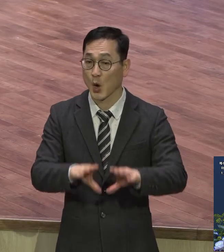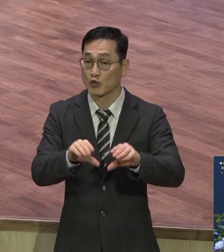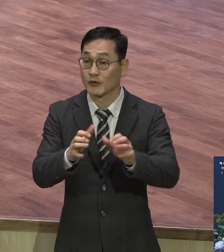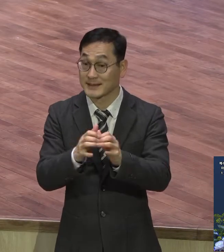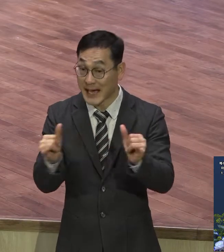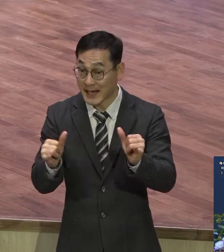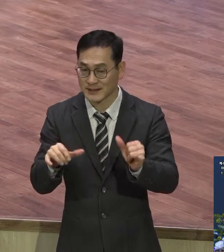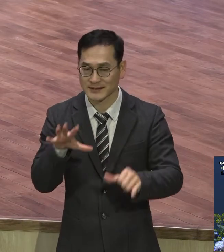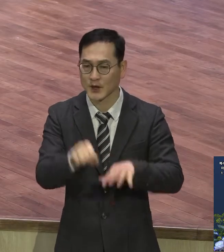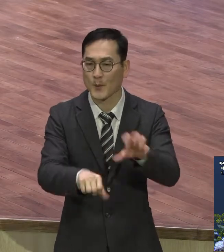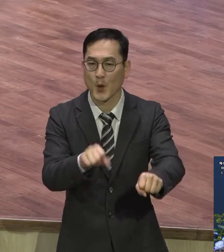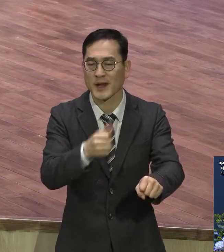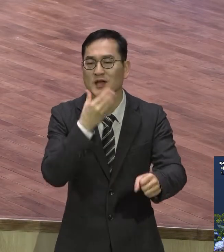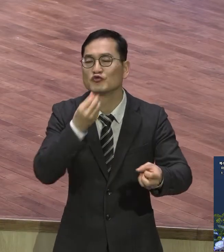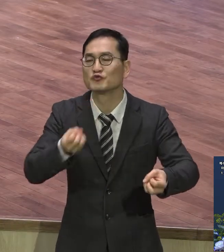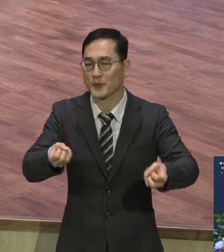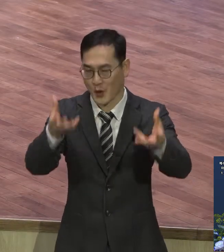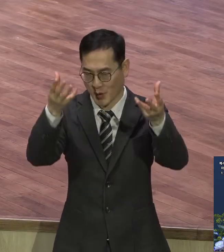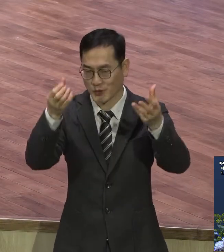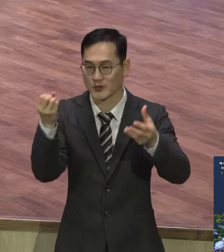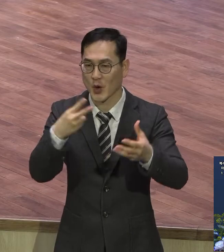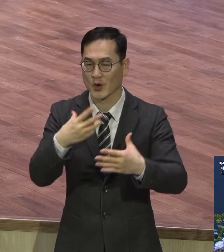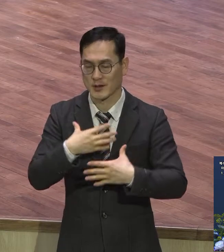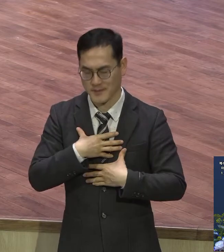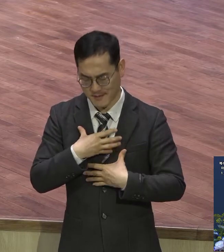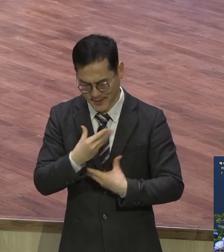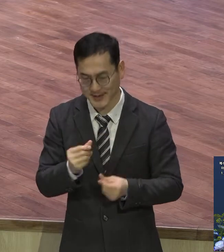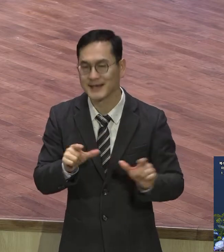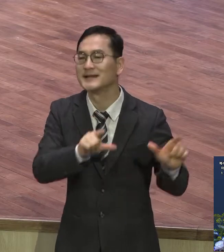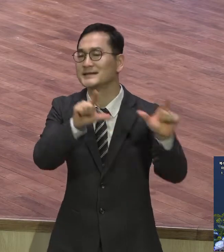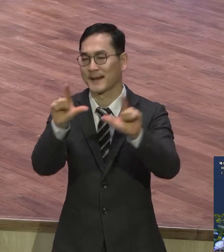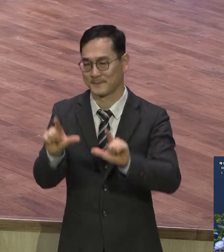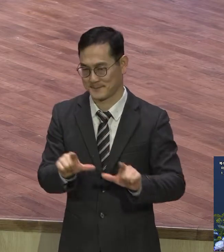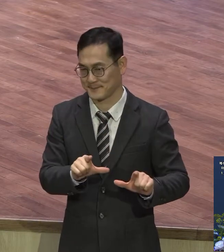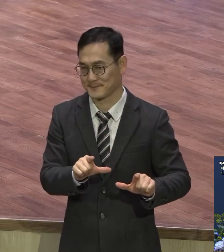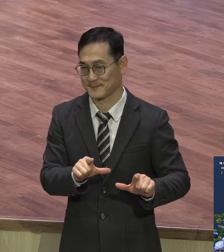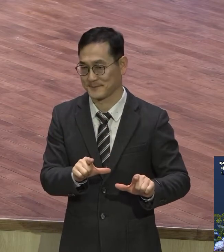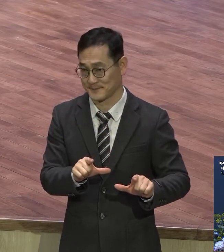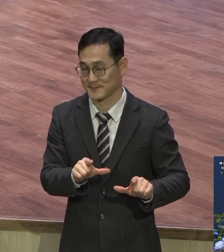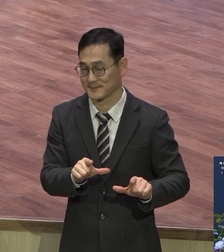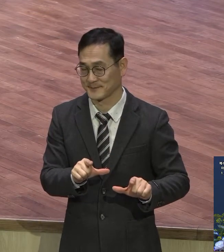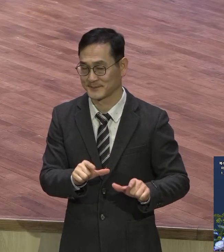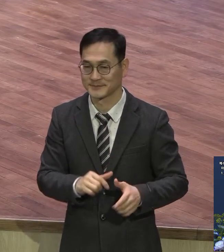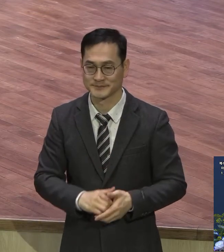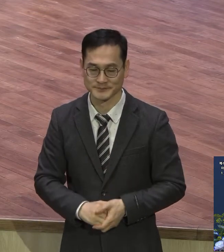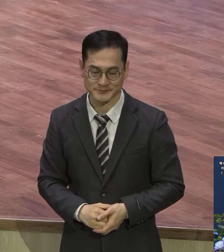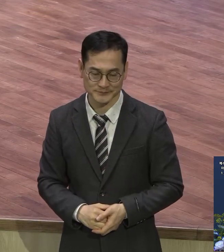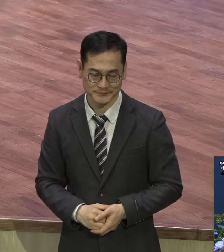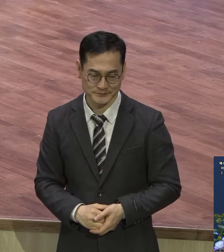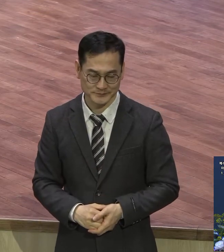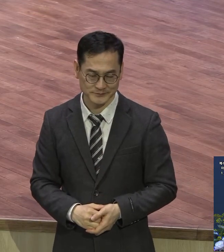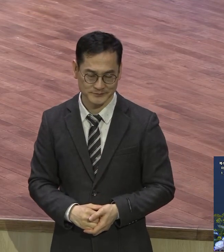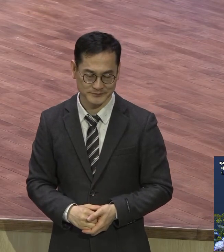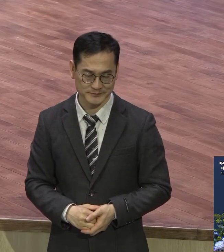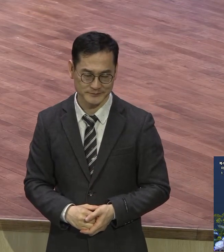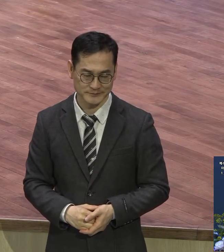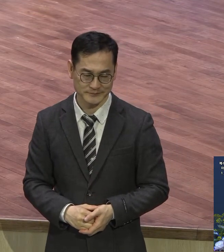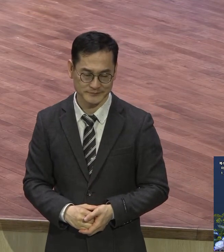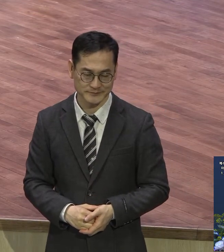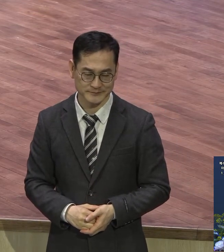함께 무엇보다 참 평안의 삶을 살 수 있게 되는 것이다 이렇게 성정적